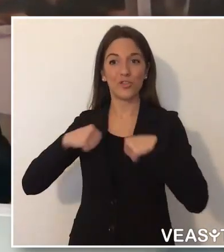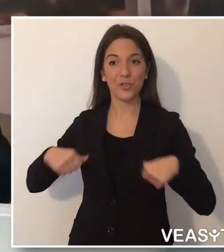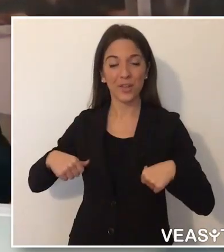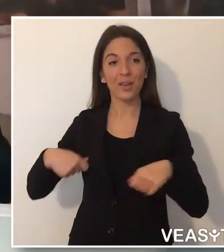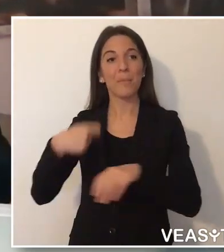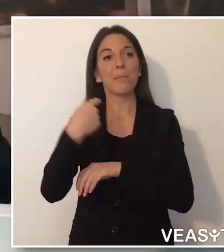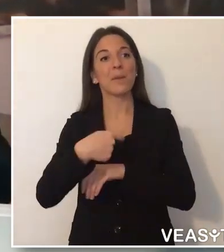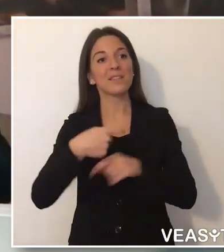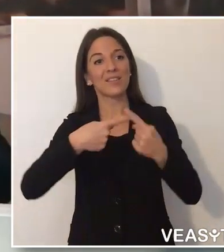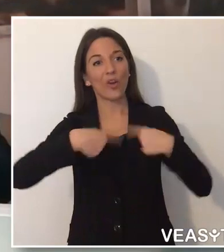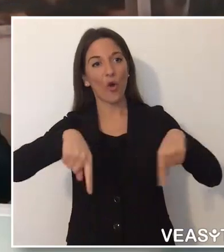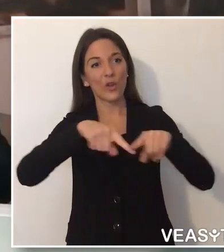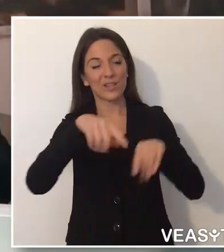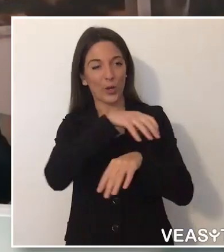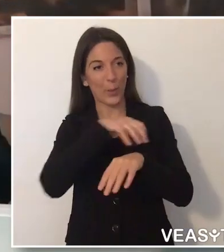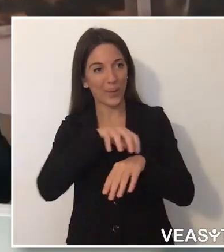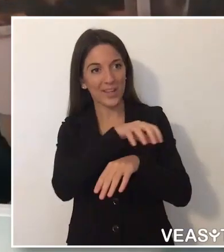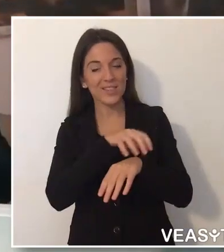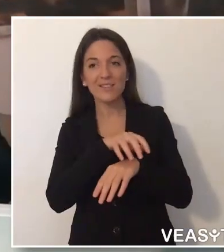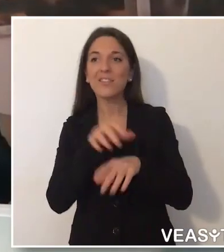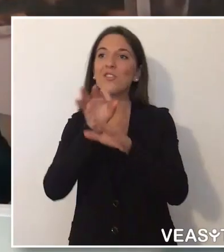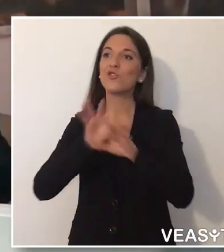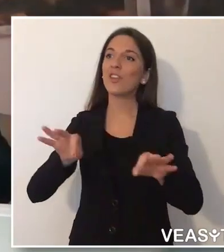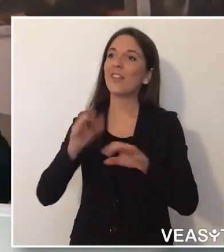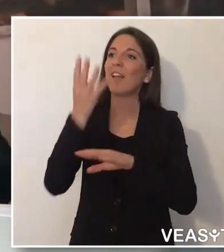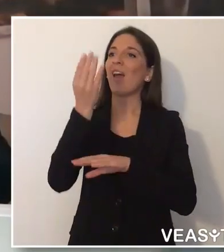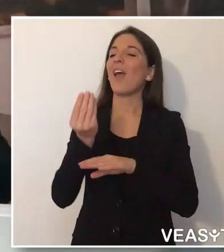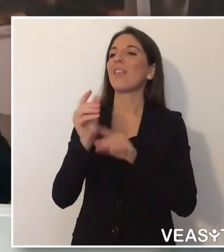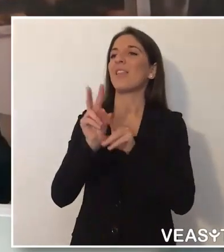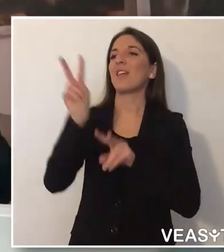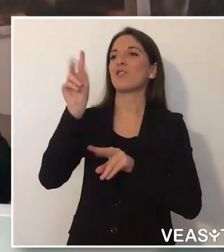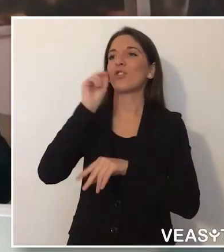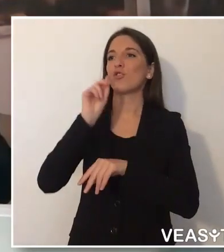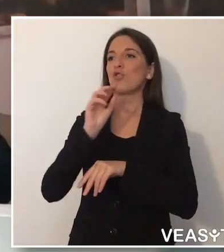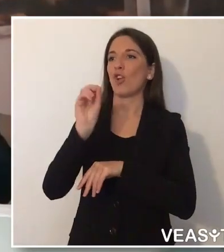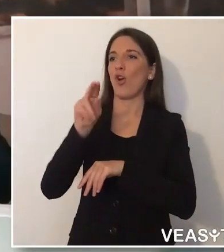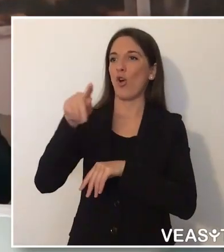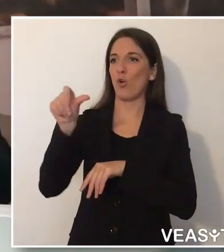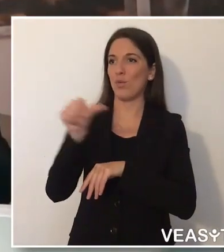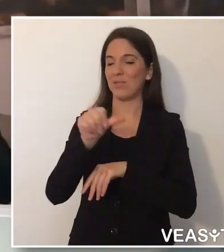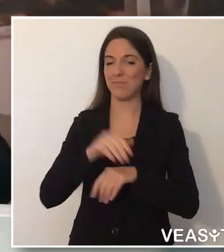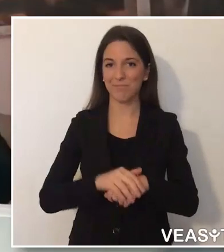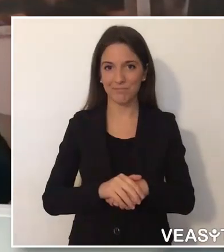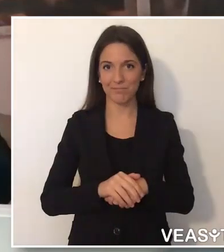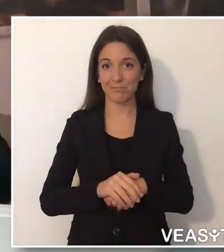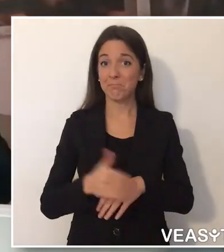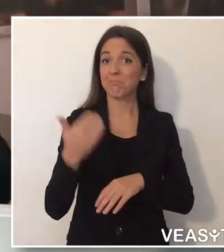Consiglio dei Ministri, Egregio Ente Nazionale Sordi ONLUS. Abbiamo seguito la recente